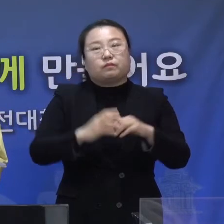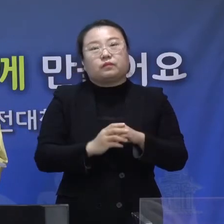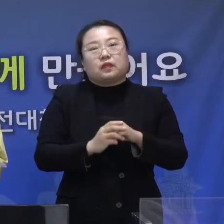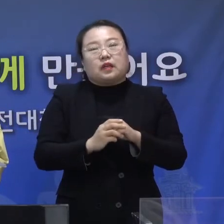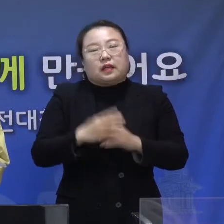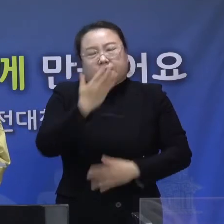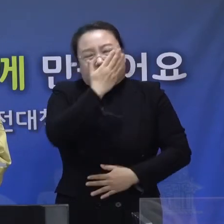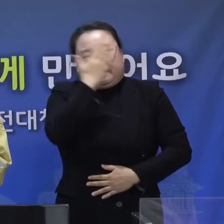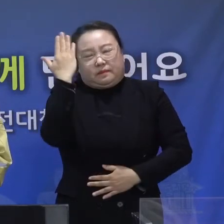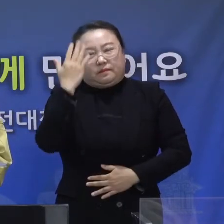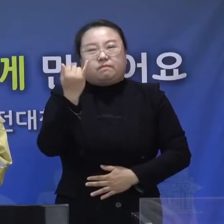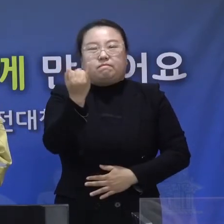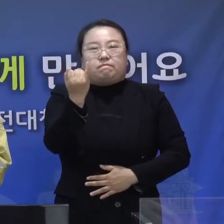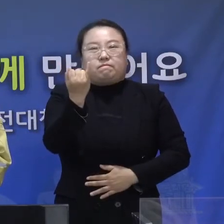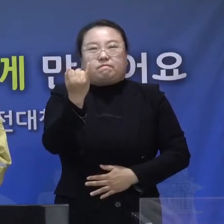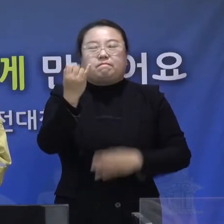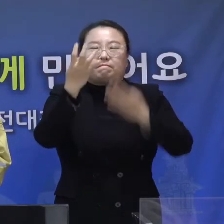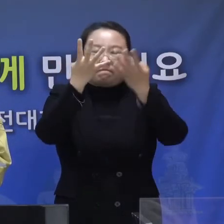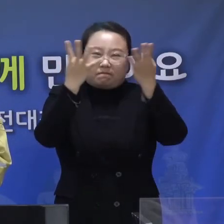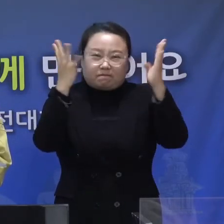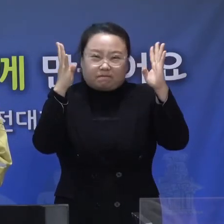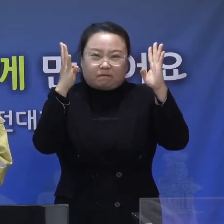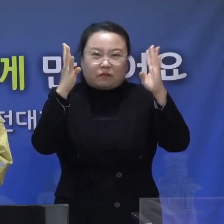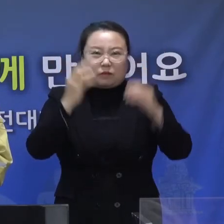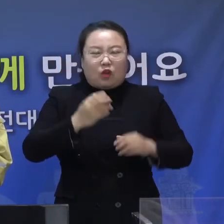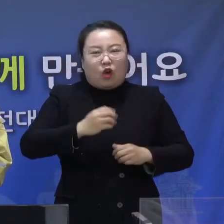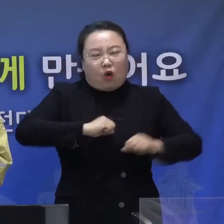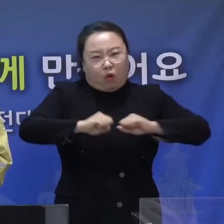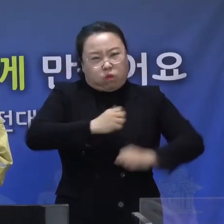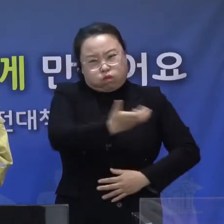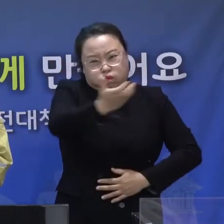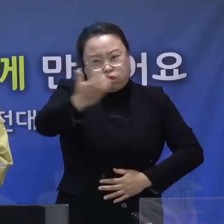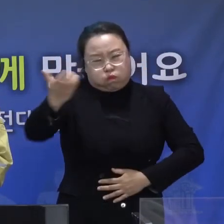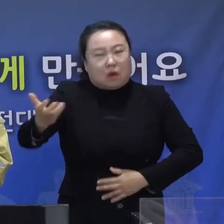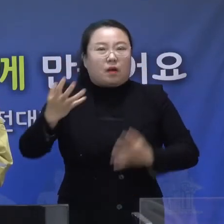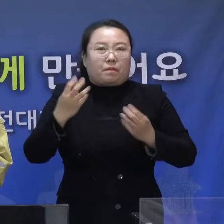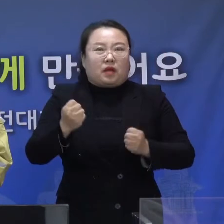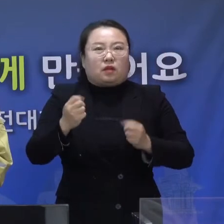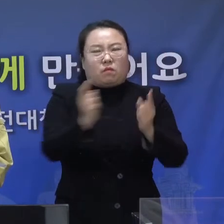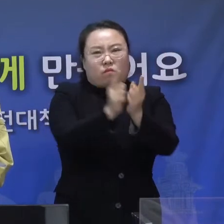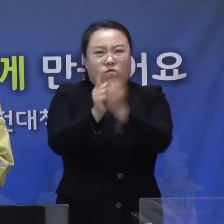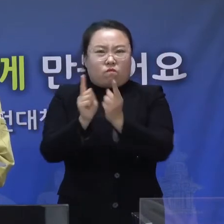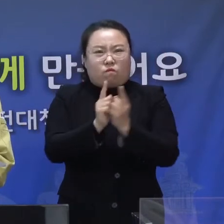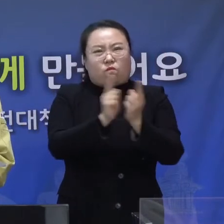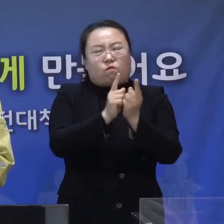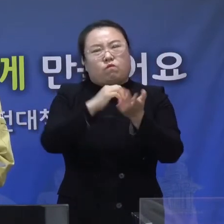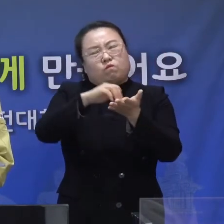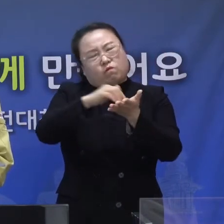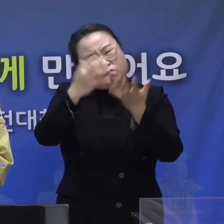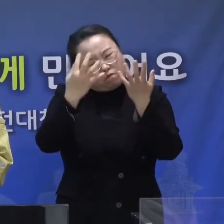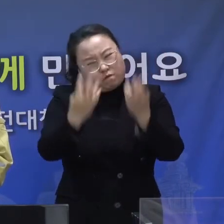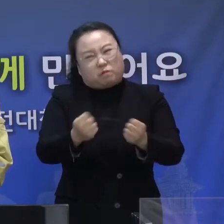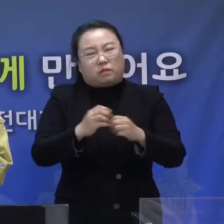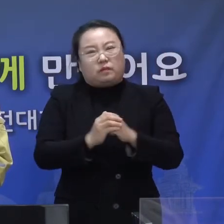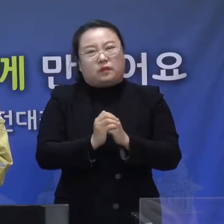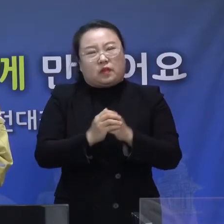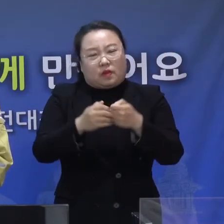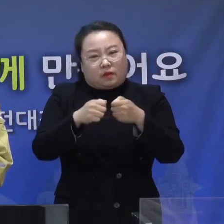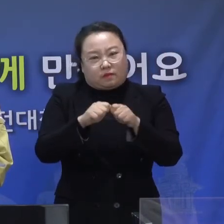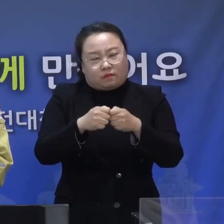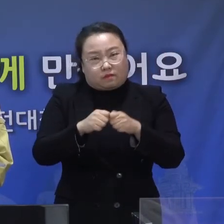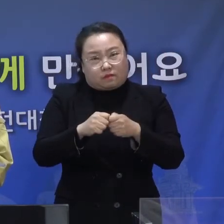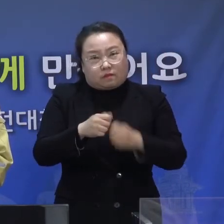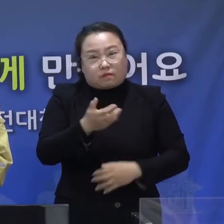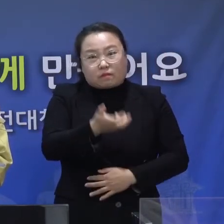여대생이다 보니까 활동 방향이 매우 넓고 접촉자 수도 많습니다. 자세한 동선에